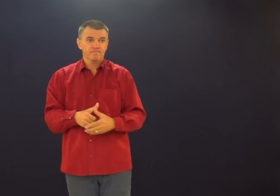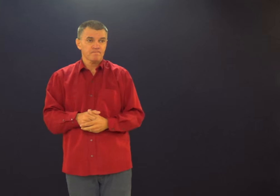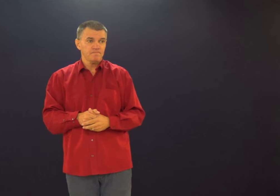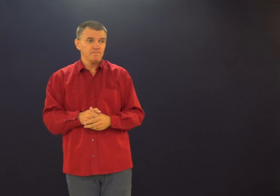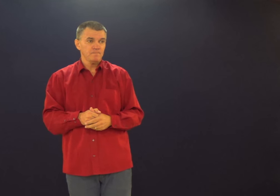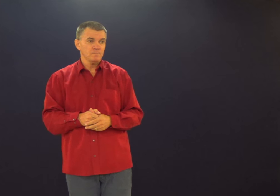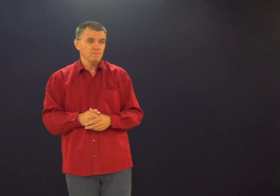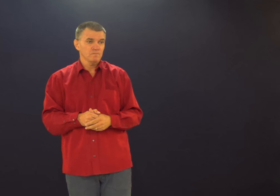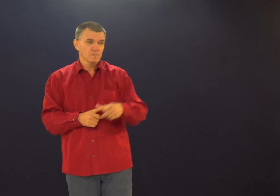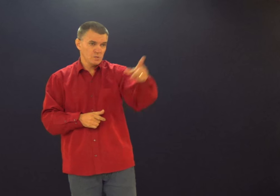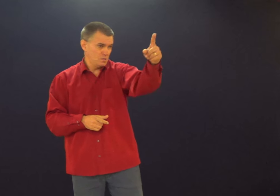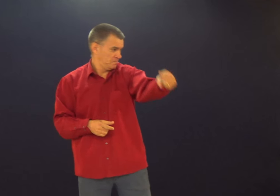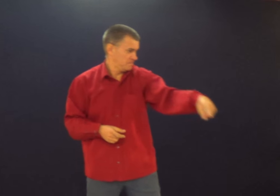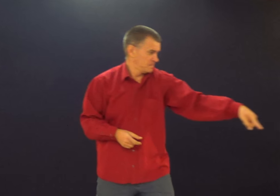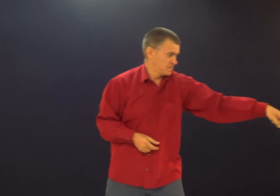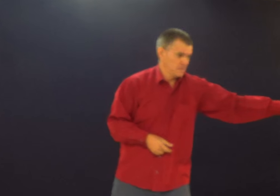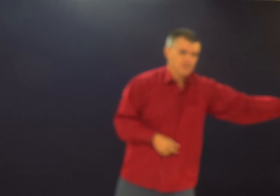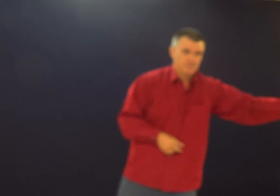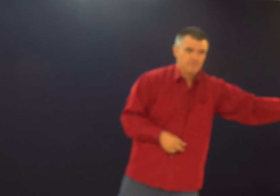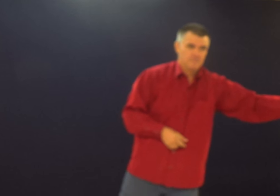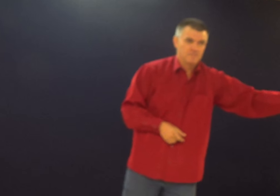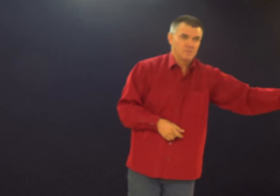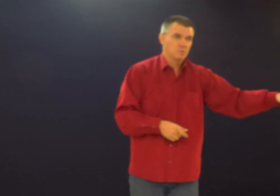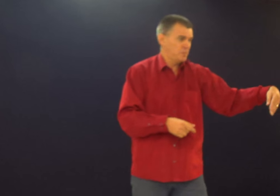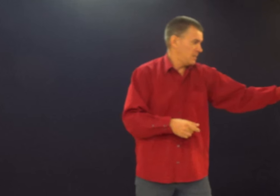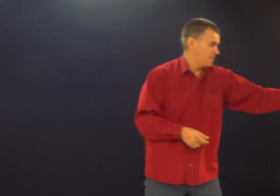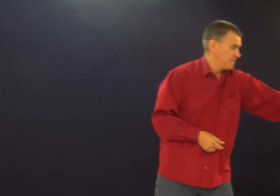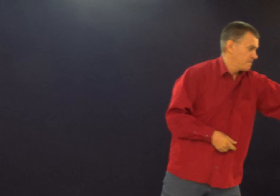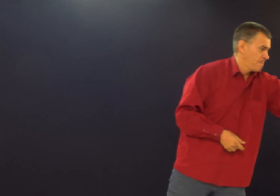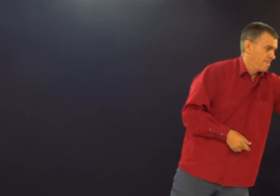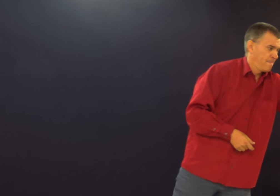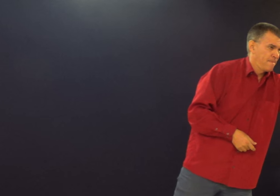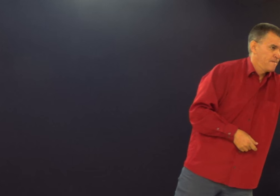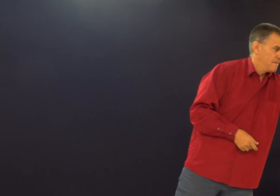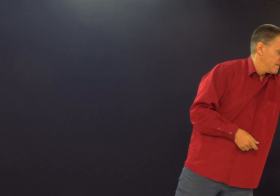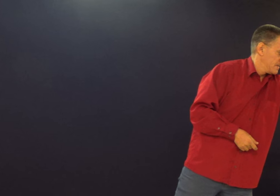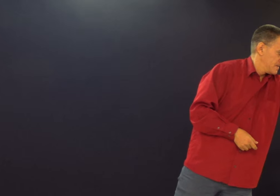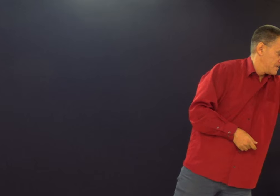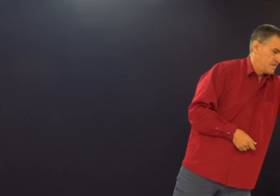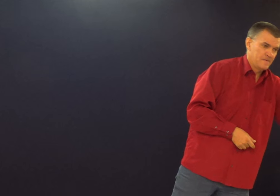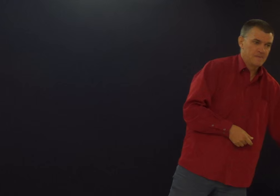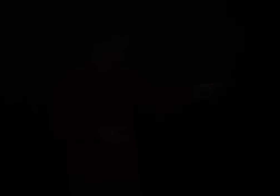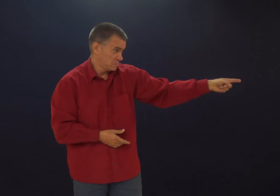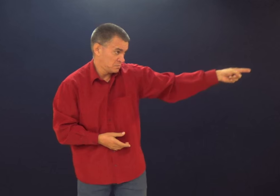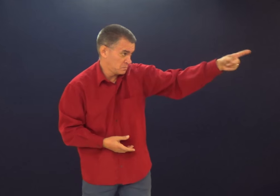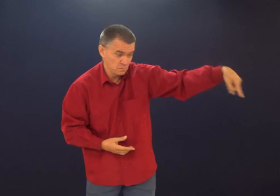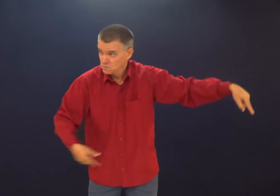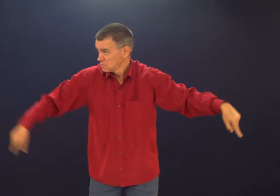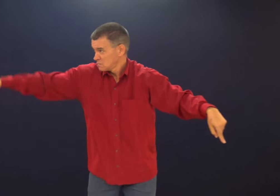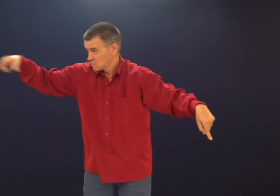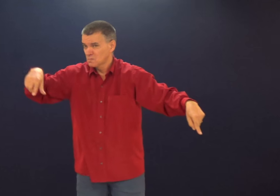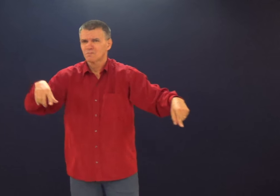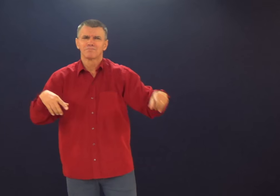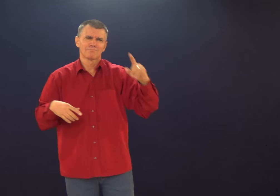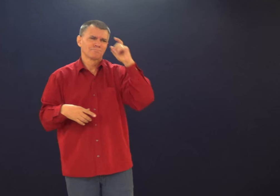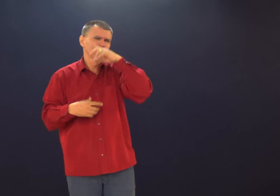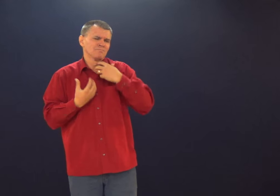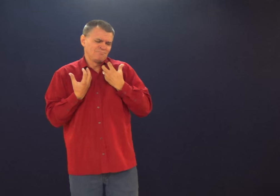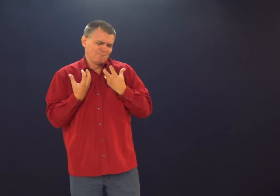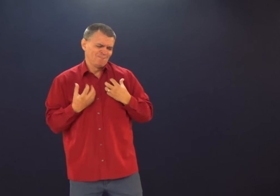tocado, você quer realmente mudar a sua vida, então fica em pé. Isso, fica para cá. Essas pessoas que estão aqui,